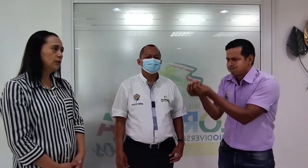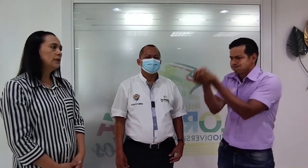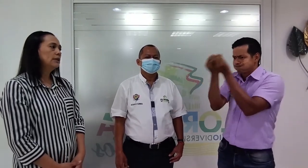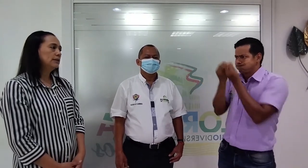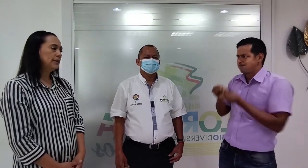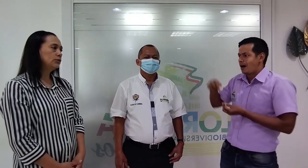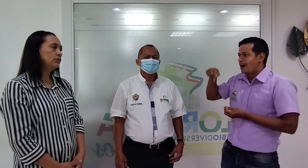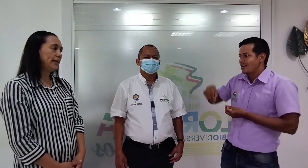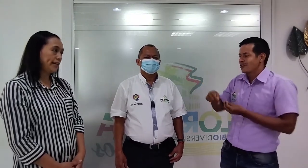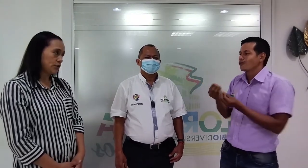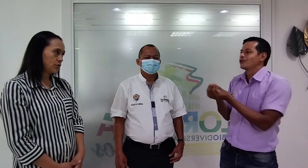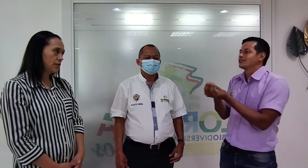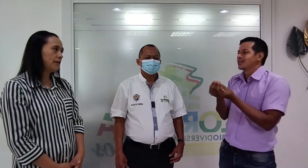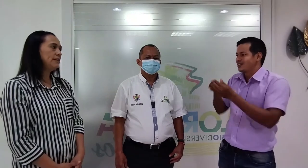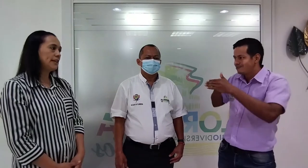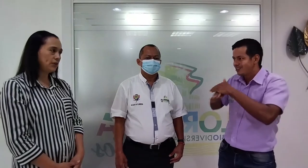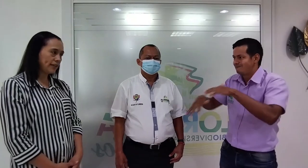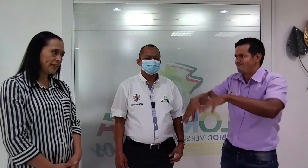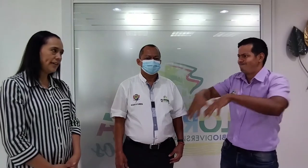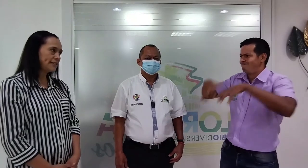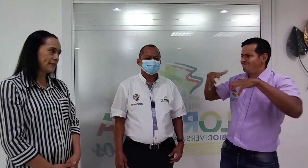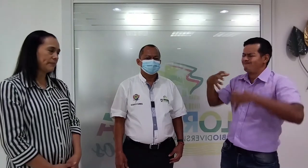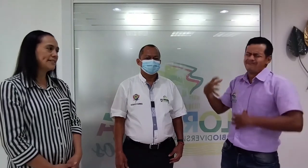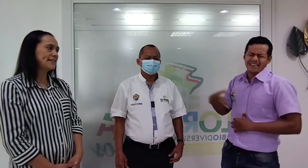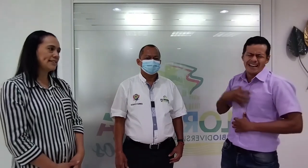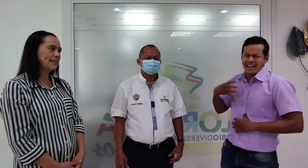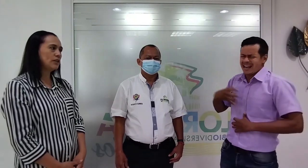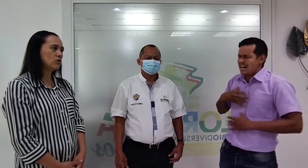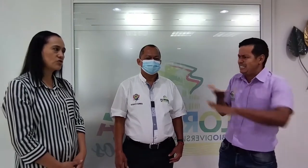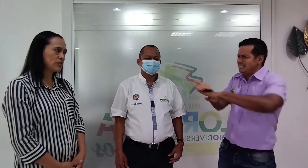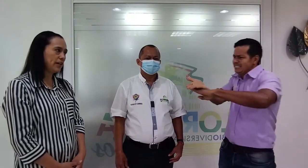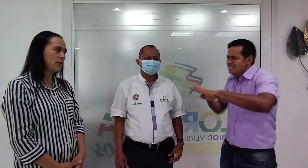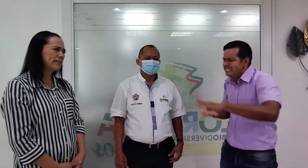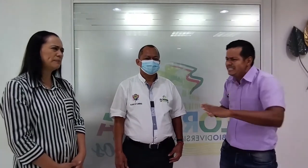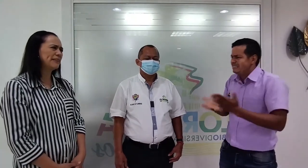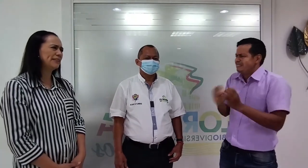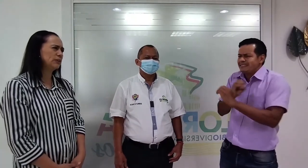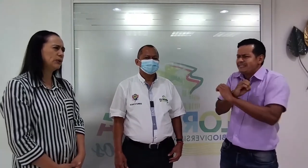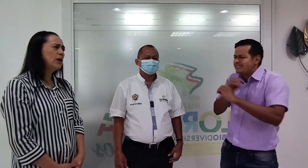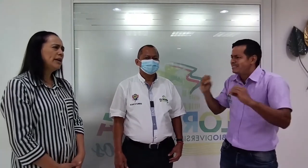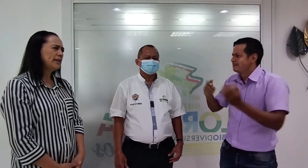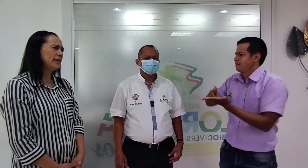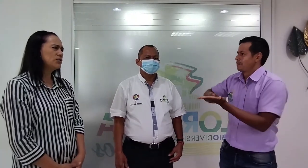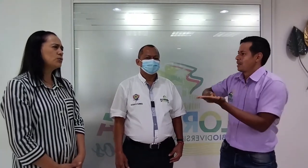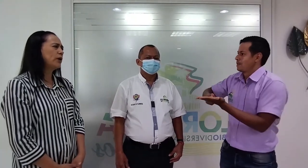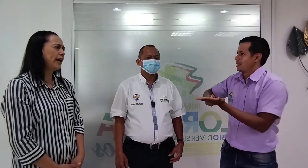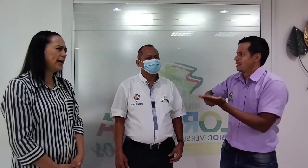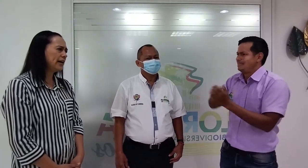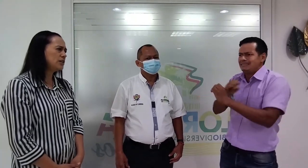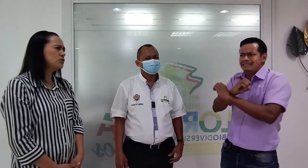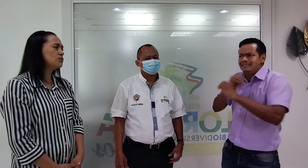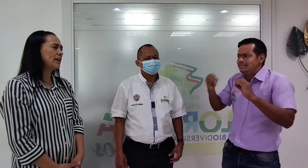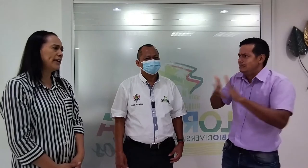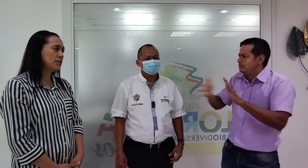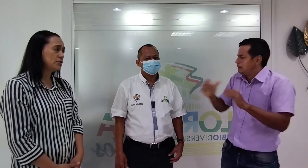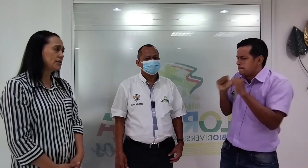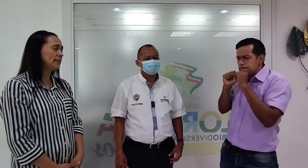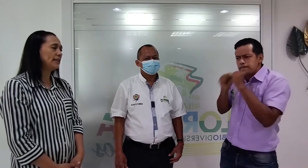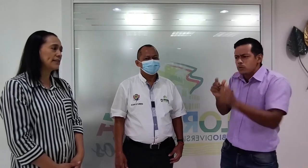de sus derechos. Y vinieron aquí a hacer presencia en el Consejo expresando su queja y sus derechos a tener